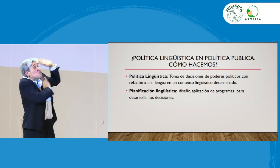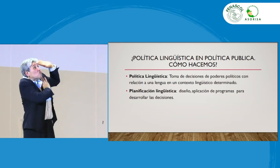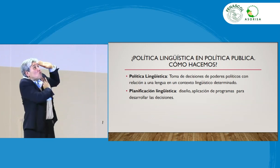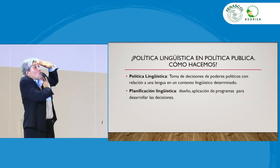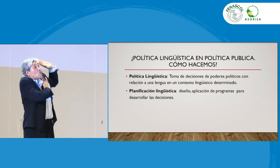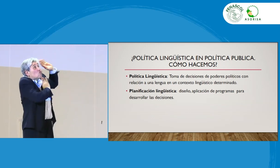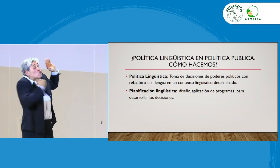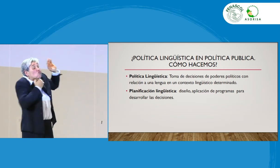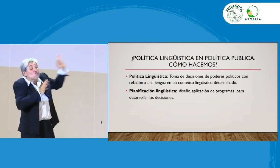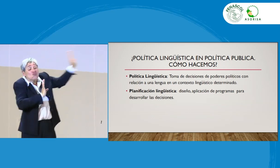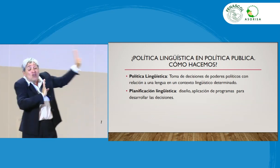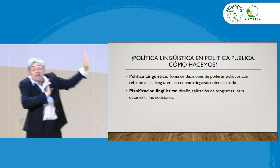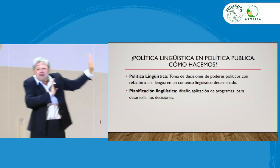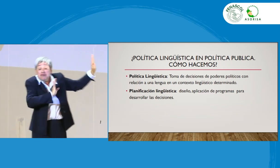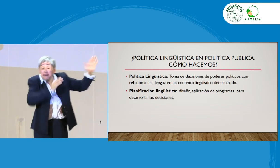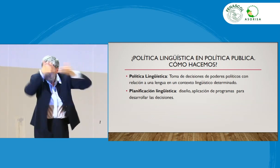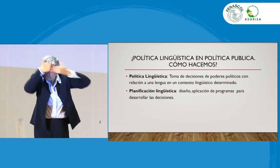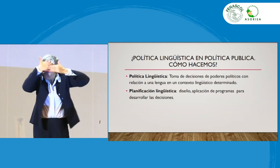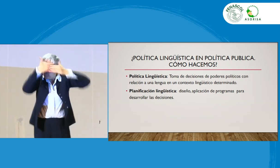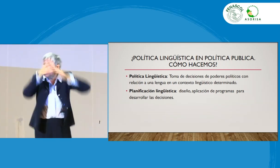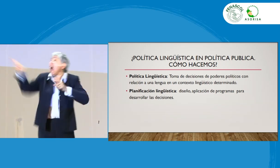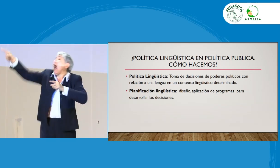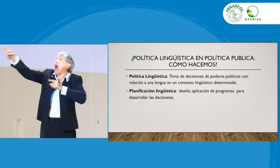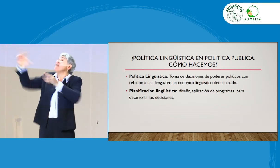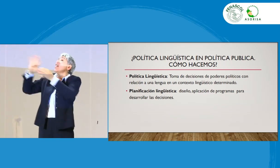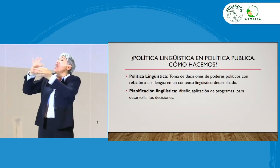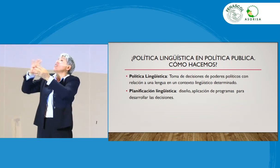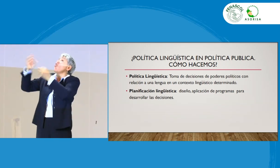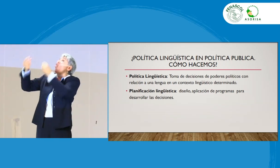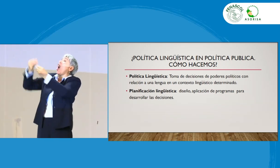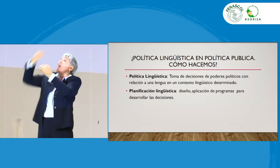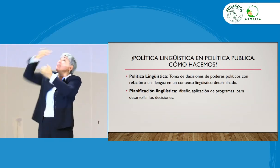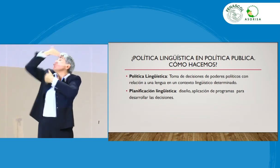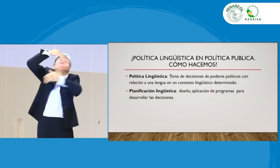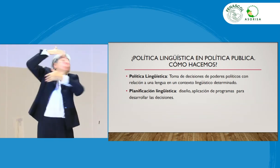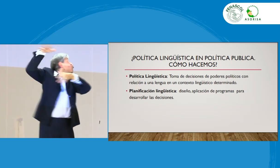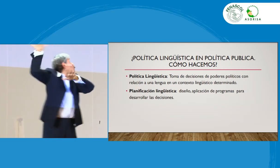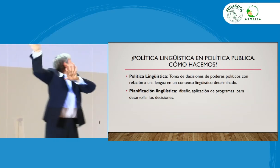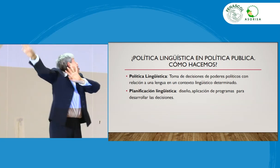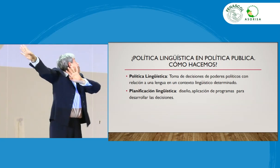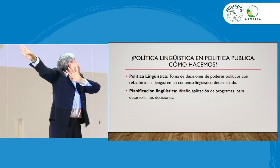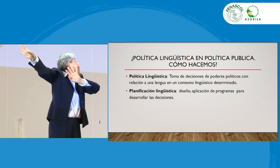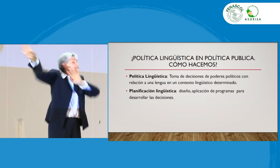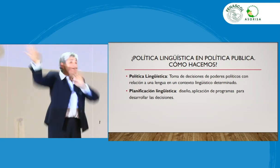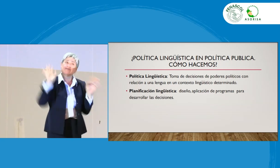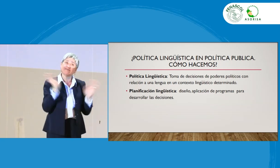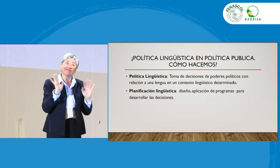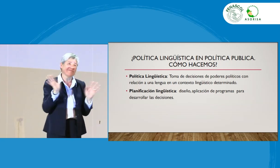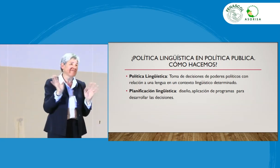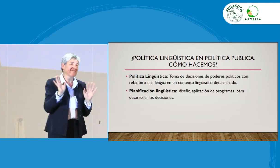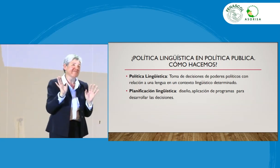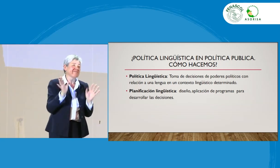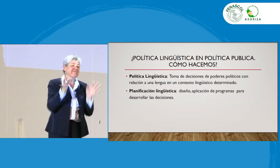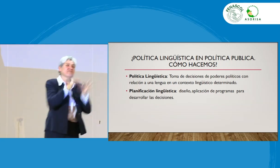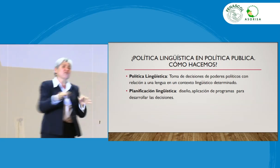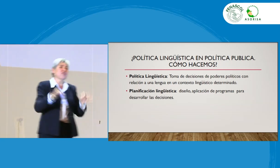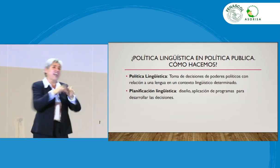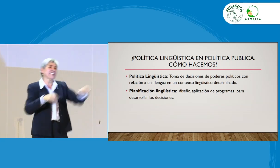y allá ellos, yo sin saber qué está pasando o Fenascol es el que lo hace. No, esto no significa. Significa que